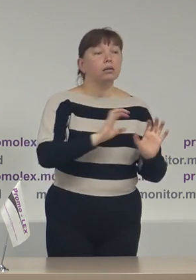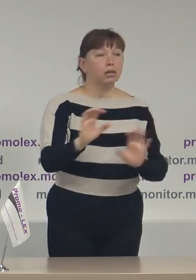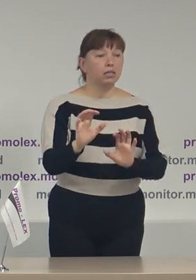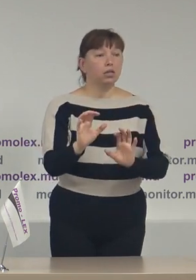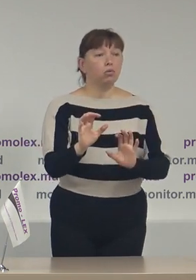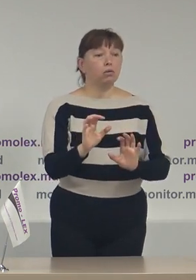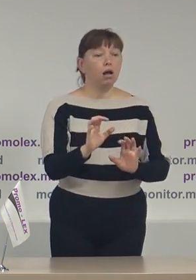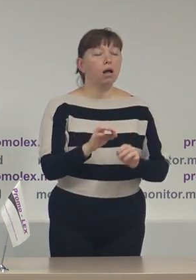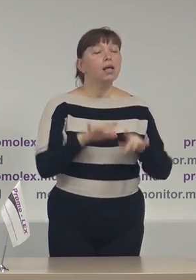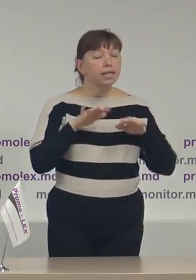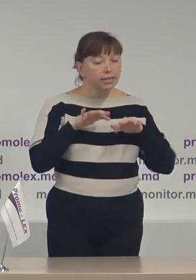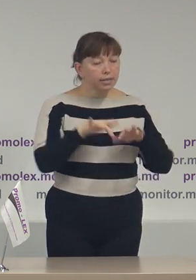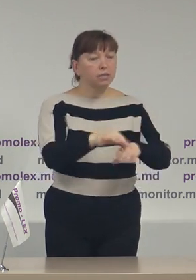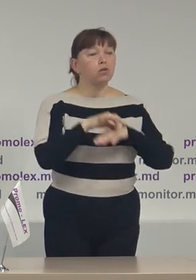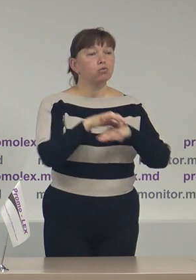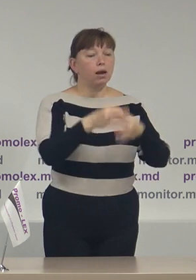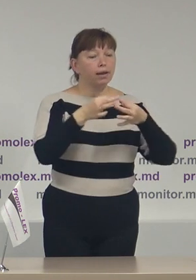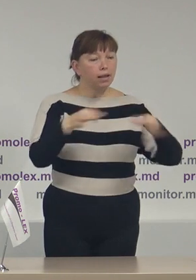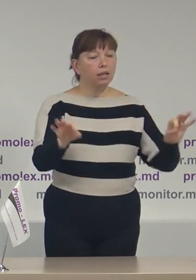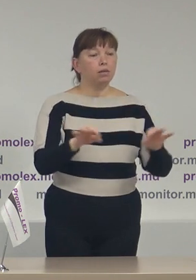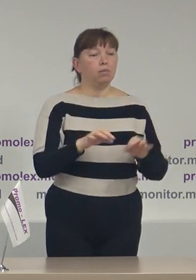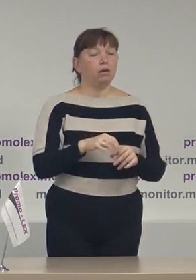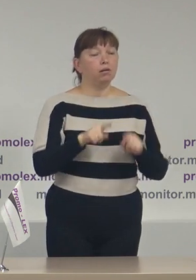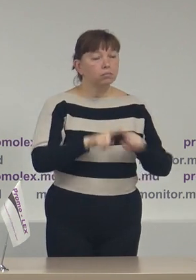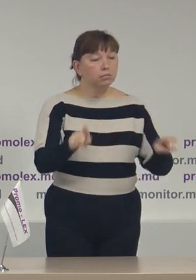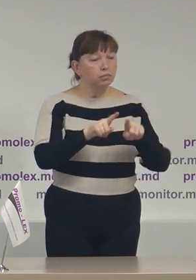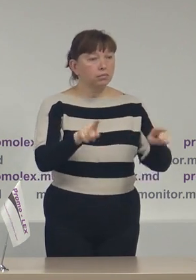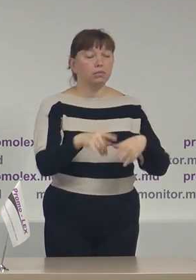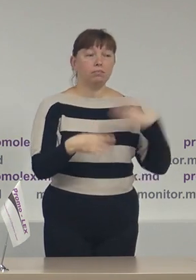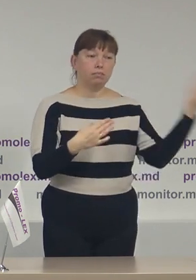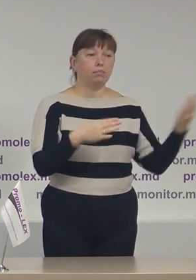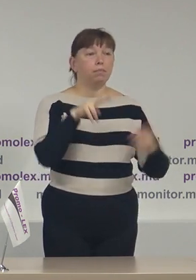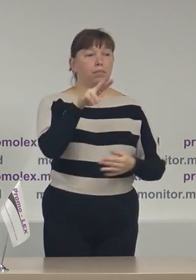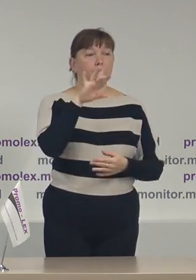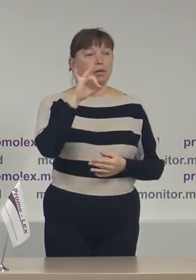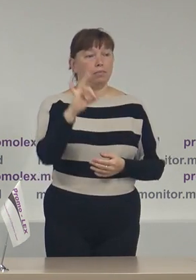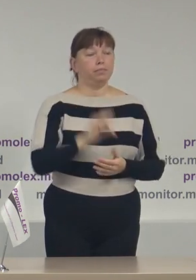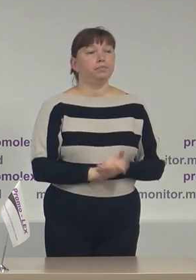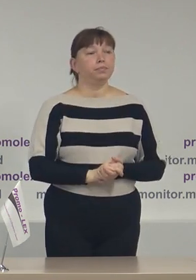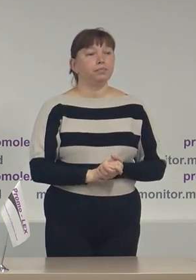desfășurarea liberă activităților de campanie în stânga Nistrului.